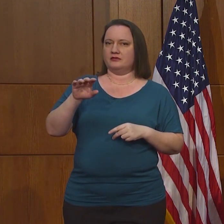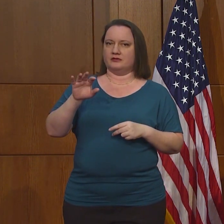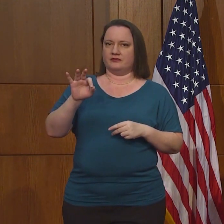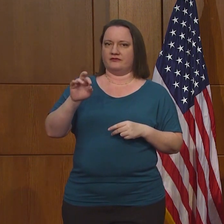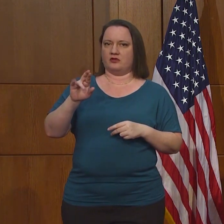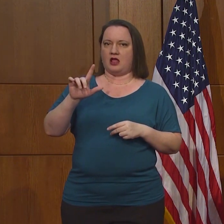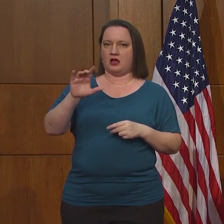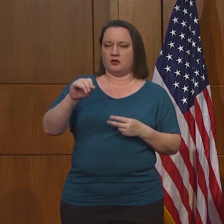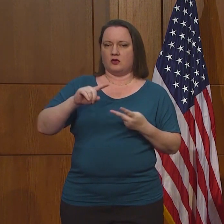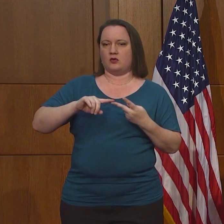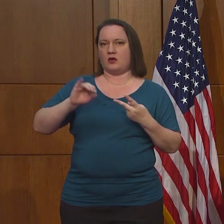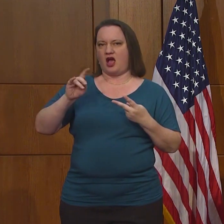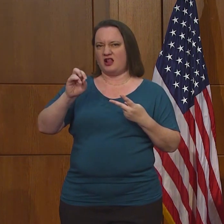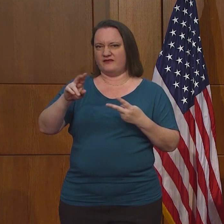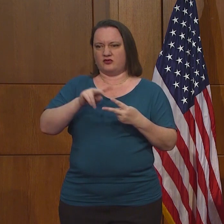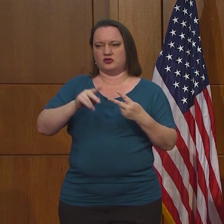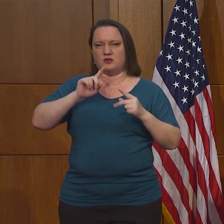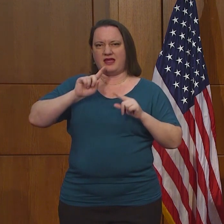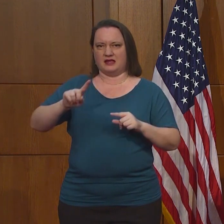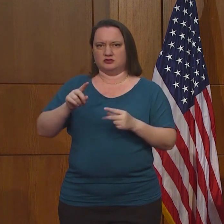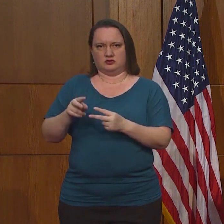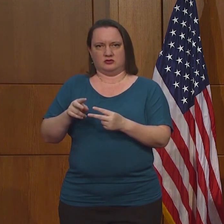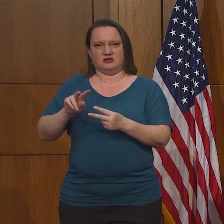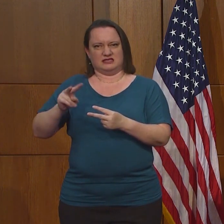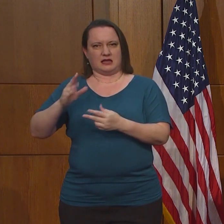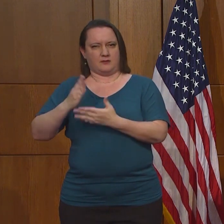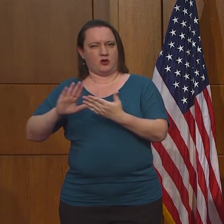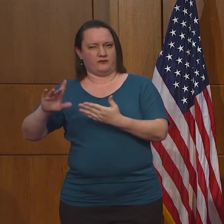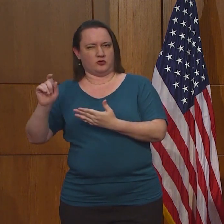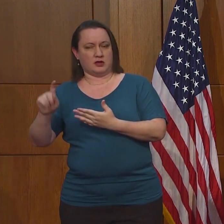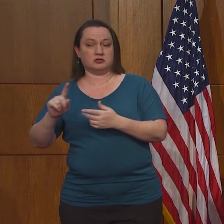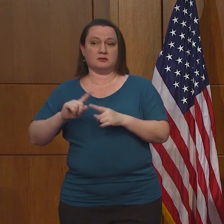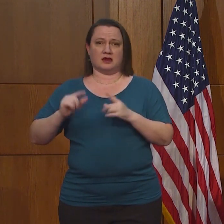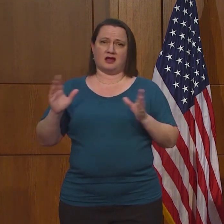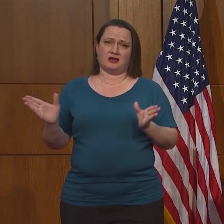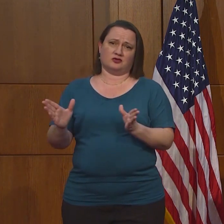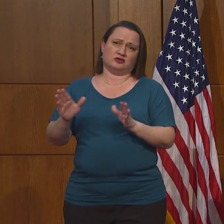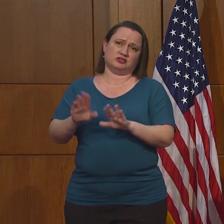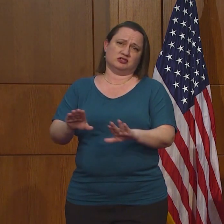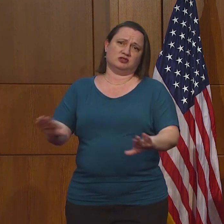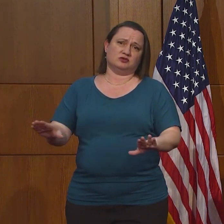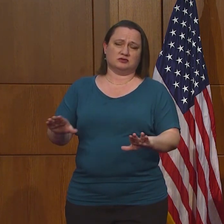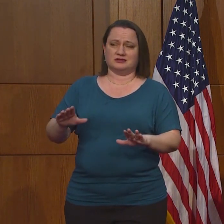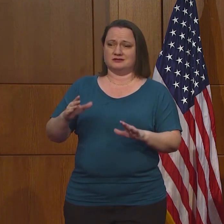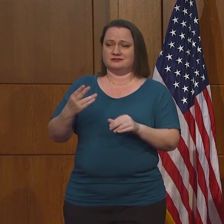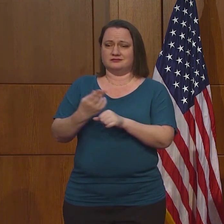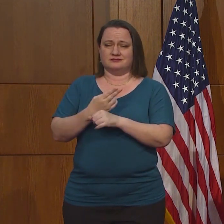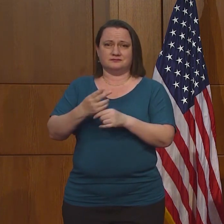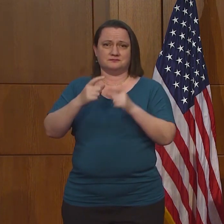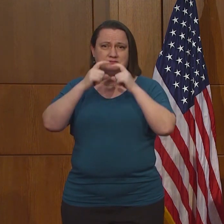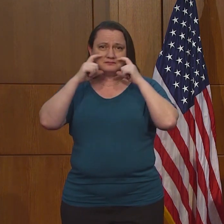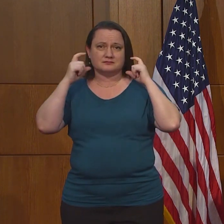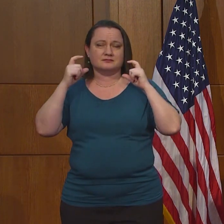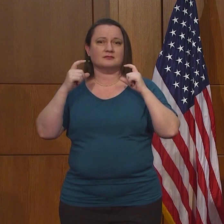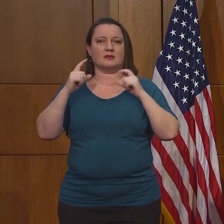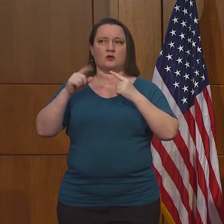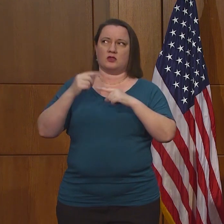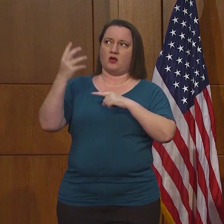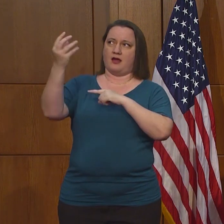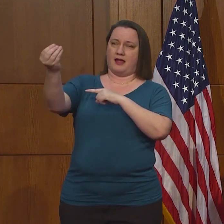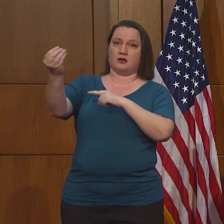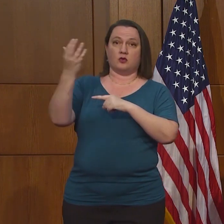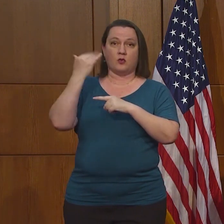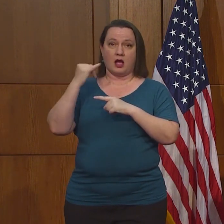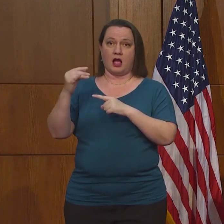acaban de hacer. Yo quiero animar que los niños utilicen una mascarilla cuando están en público y la razón es que ellos